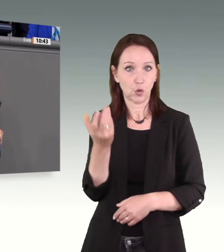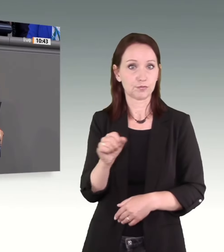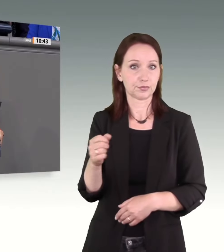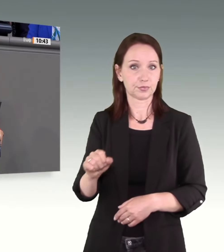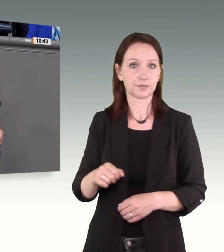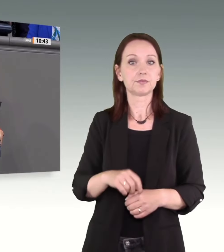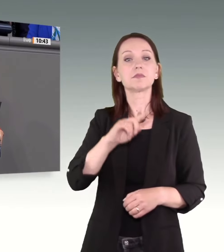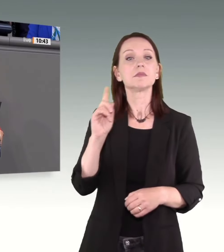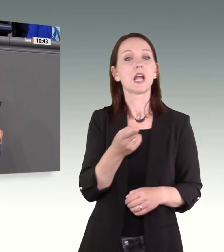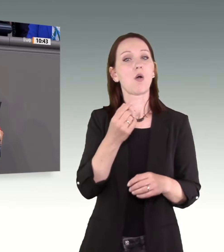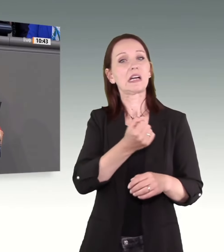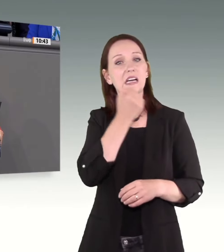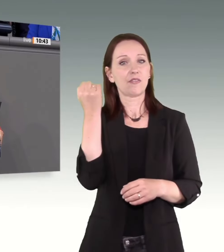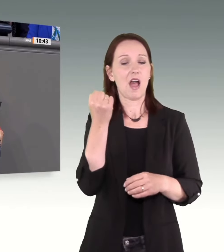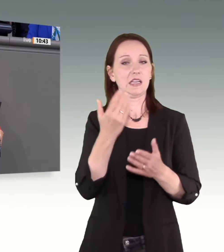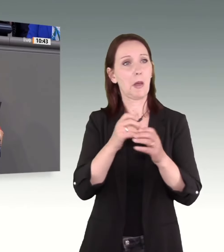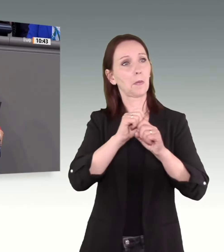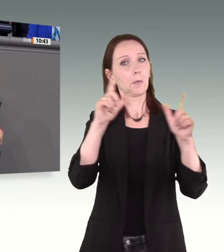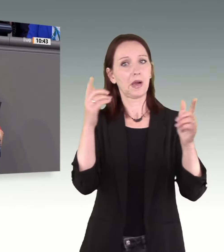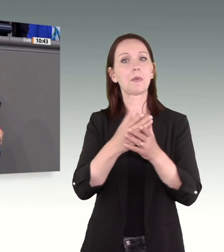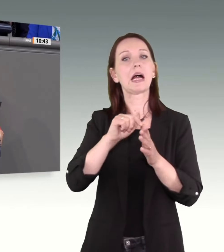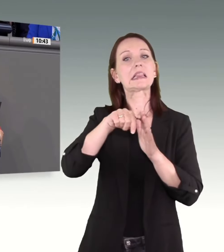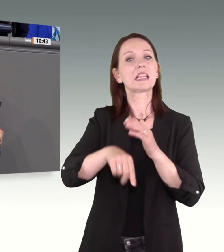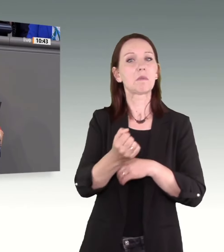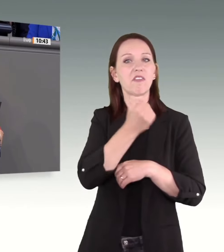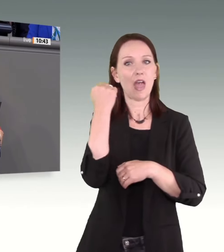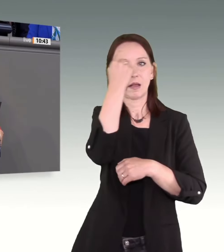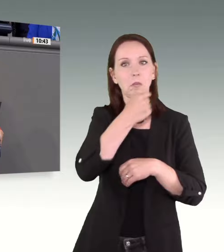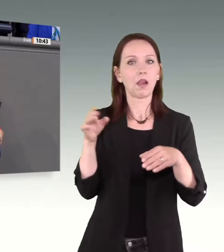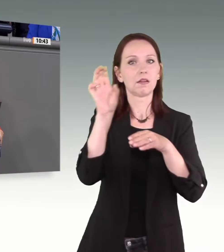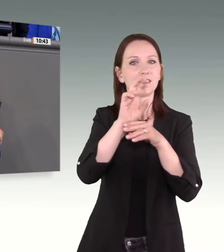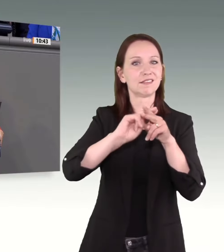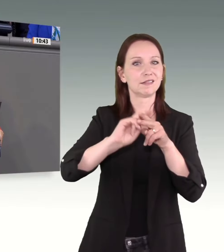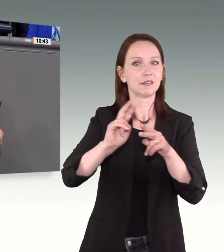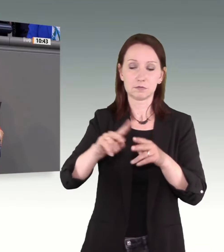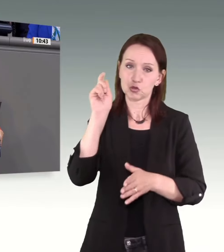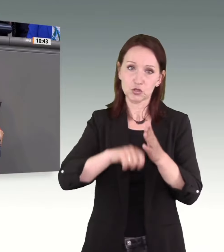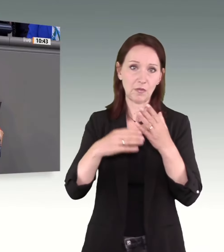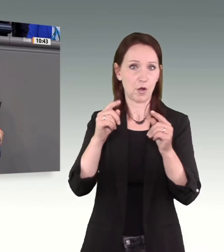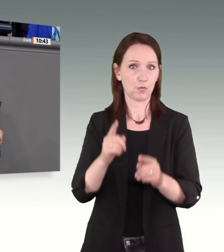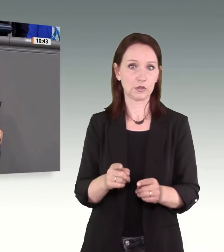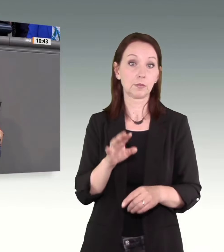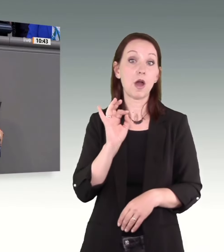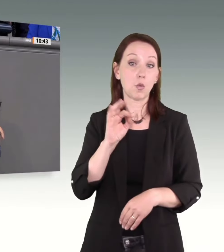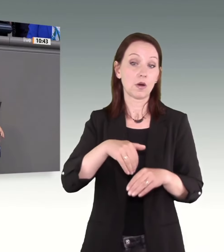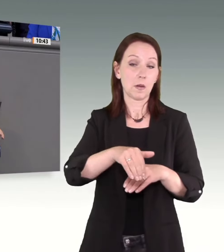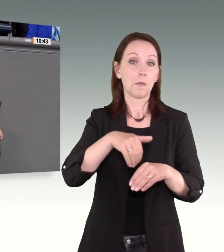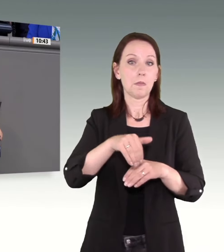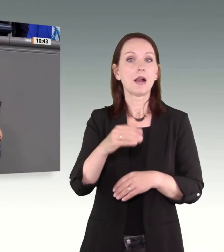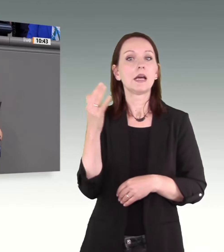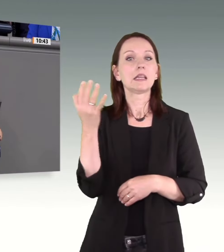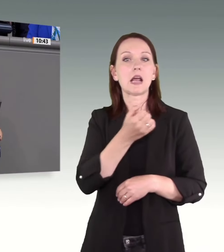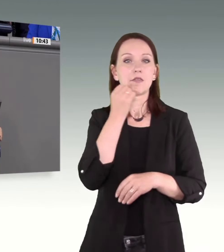müssen unter Strafe gestellt werden. Gut, dass wir bald über ein digitales Gewaltschutzgesetz in diesem Hause verhandeln werden. Zum